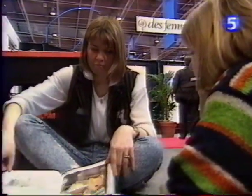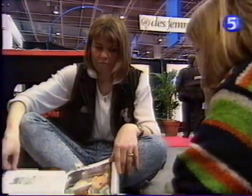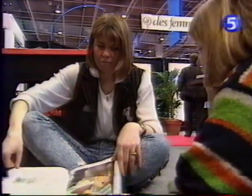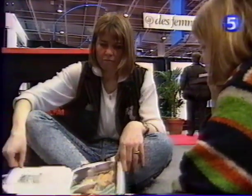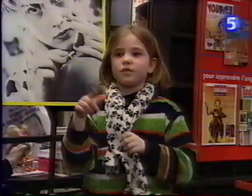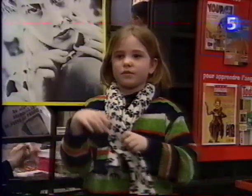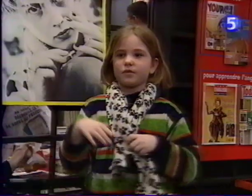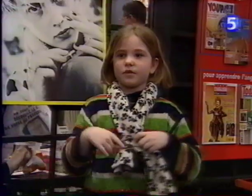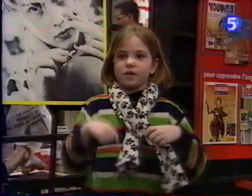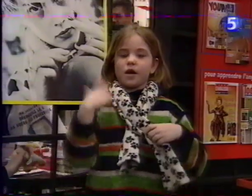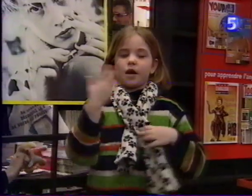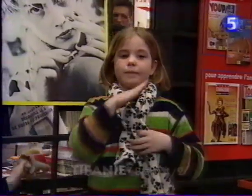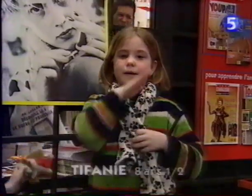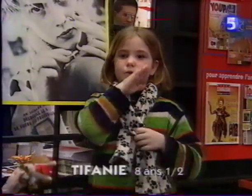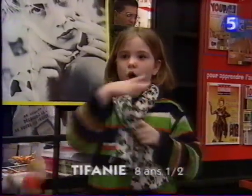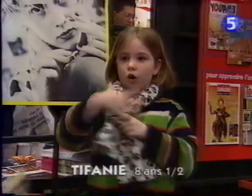C bon ?